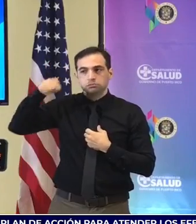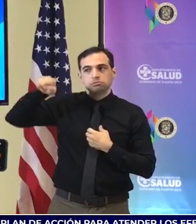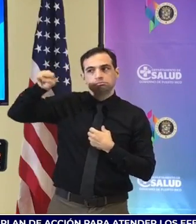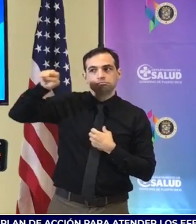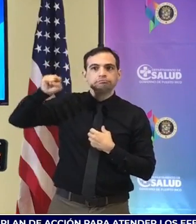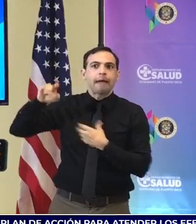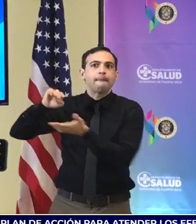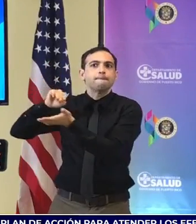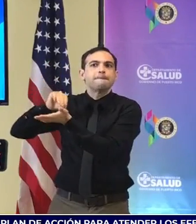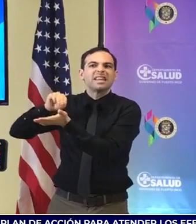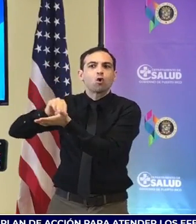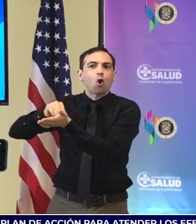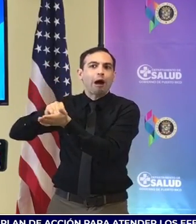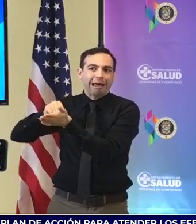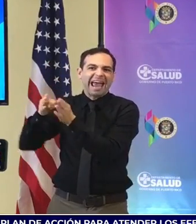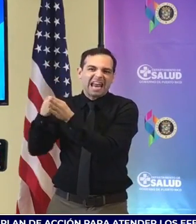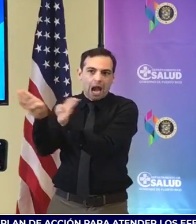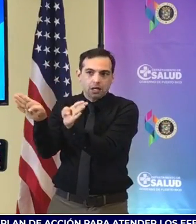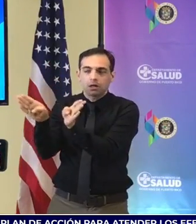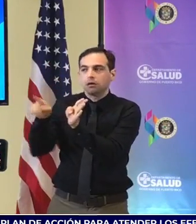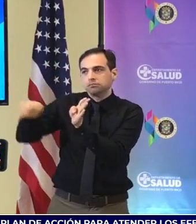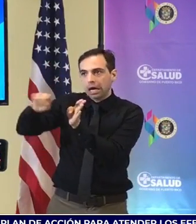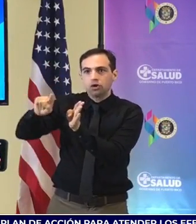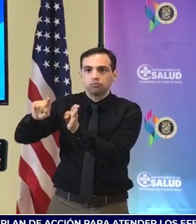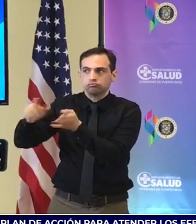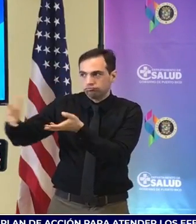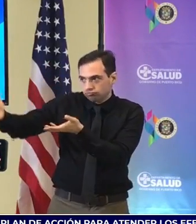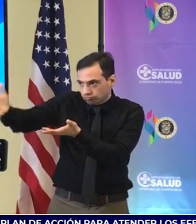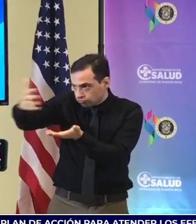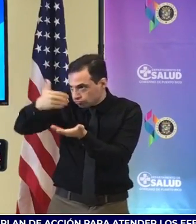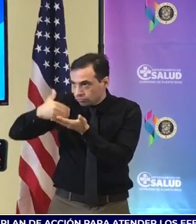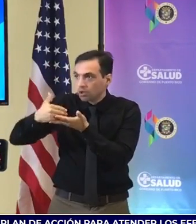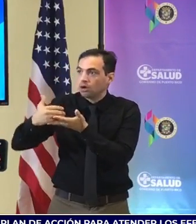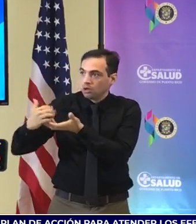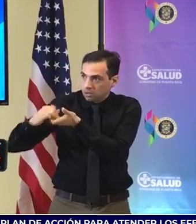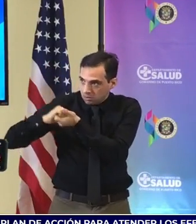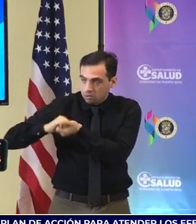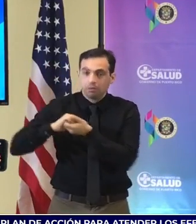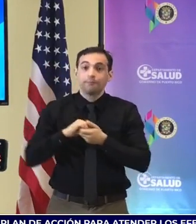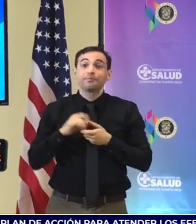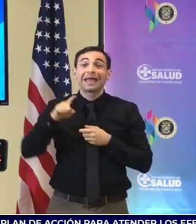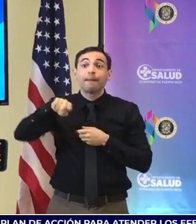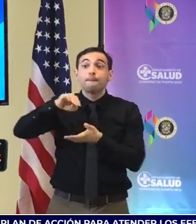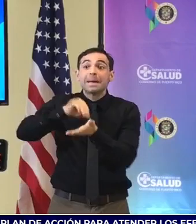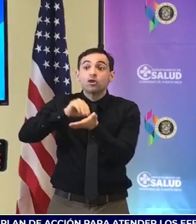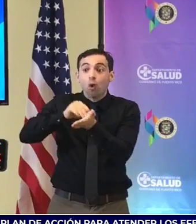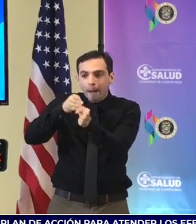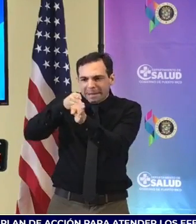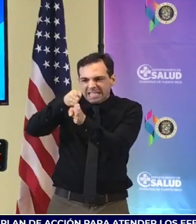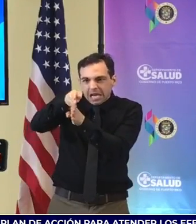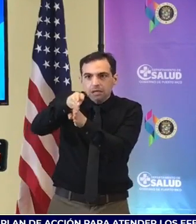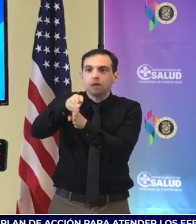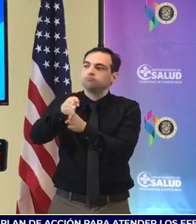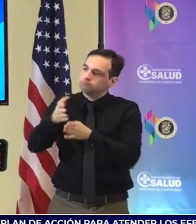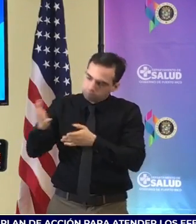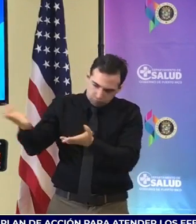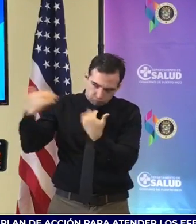posteriormente en el mes de agosto empezamos a atender con los médicos especialistas. De esos médicos especialistas tenemos